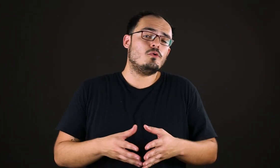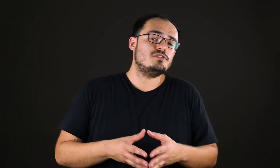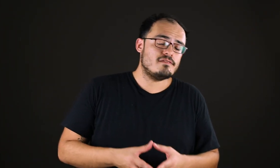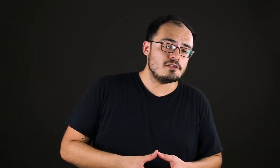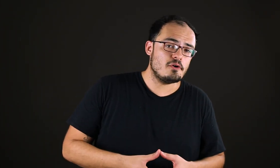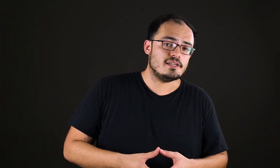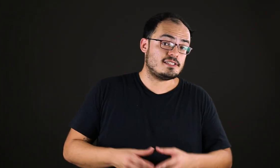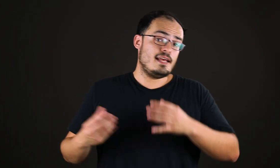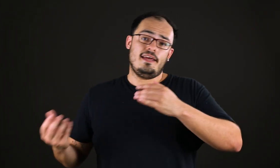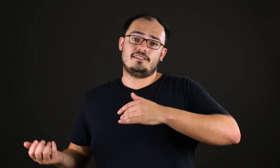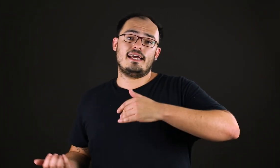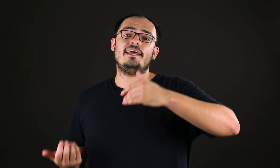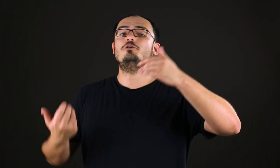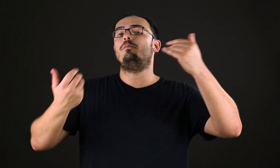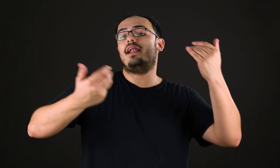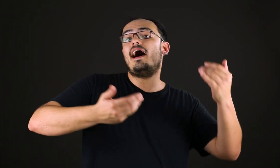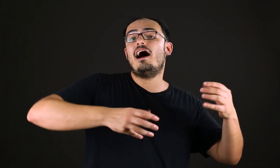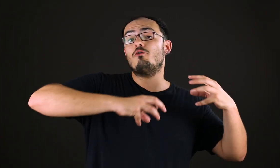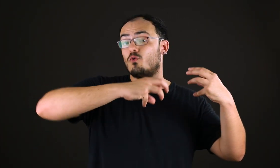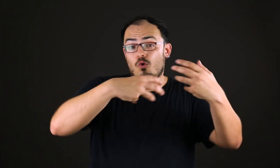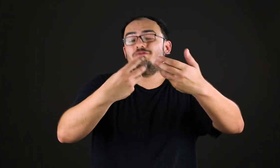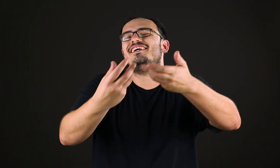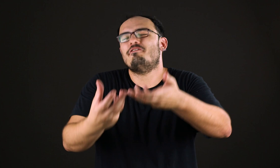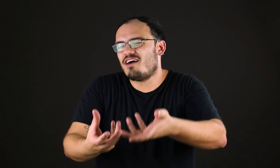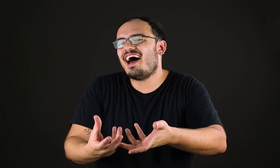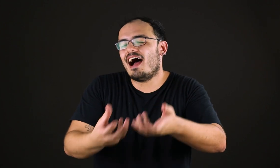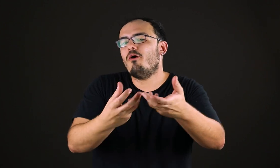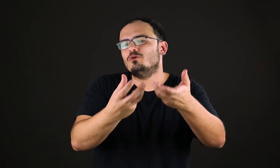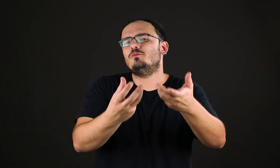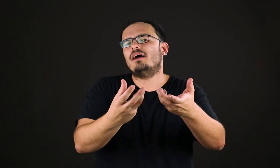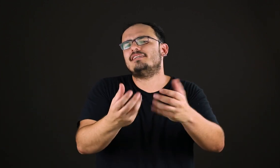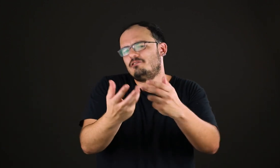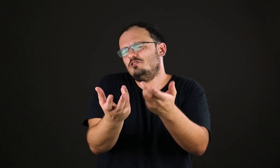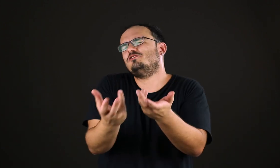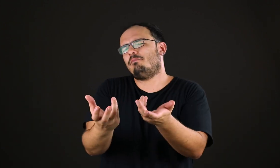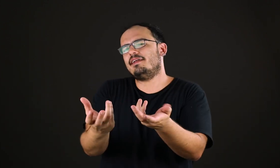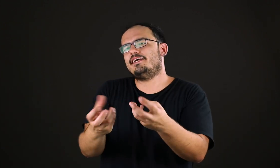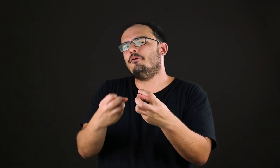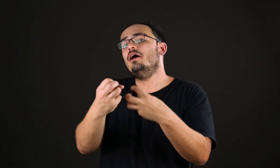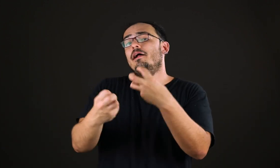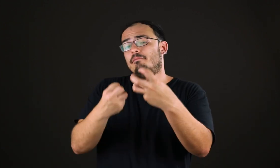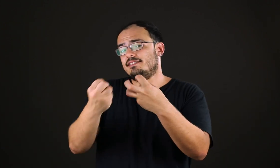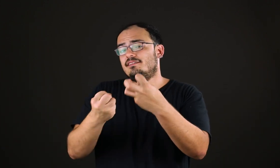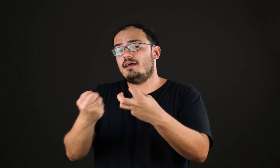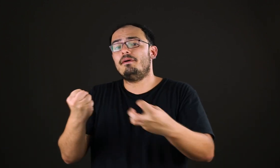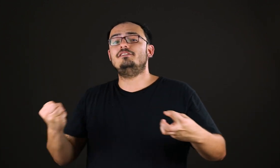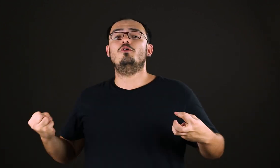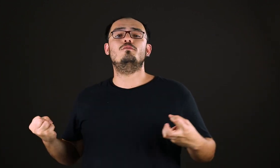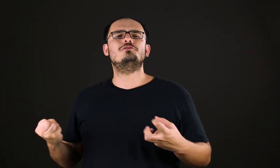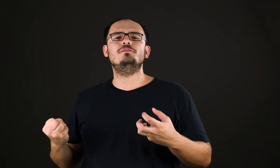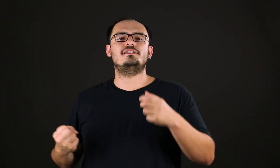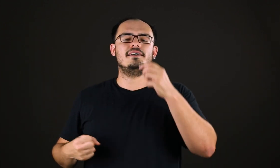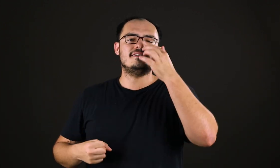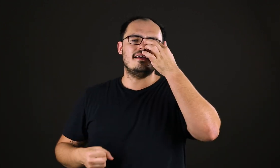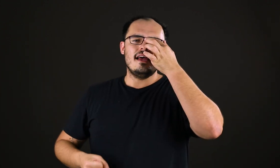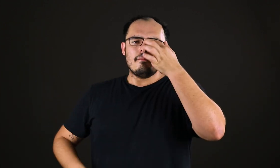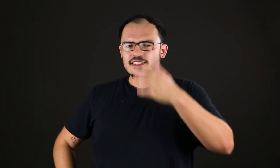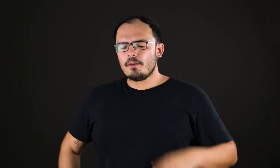conservadores. Eles querem recuperar algo, conservar algo do passado que não se perdeu, mas que teria perdido alguma substância. Mas a minha